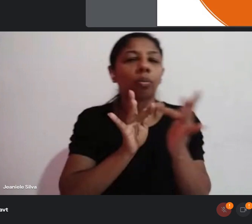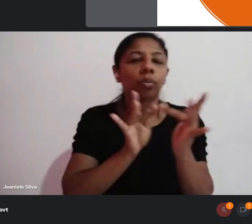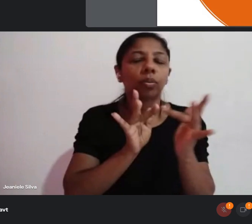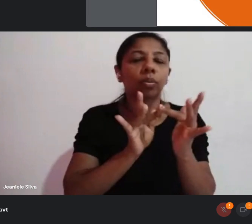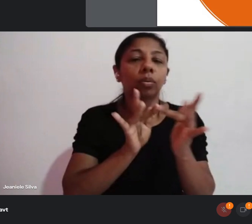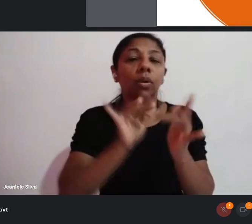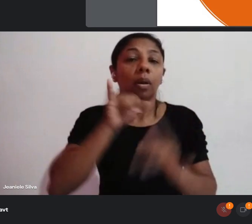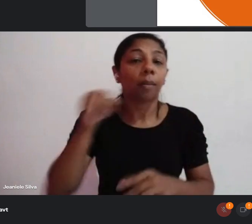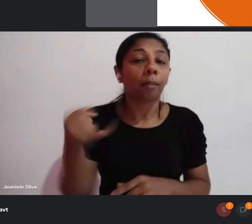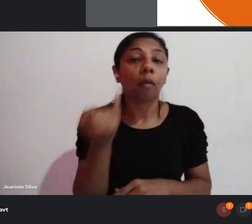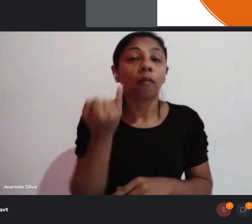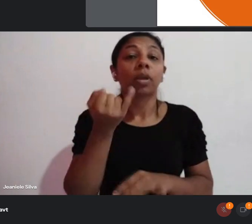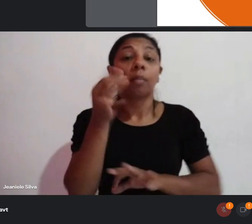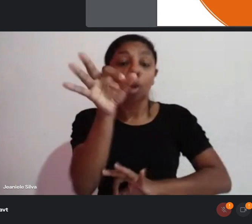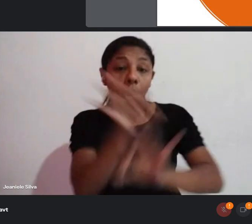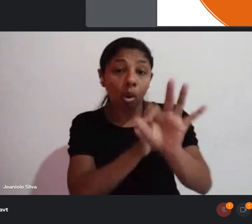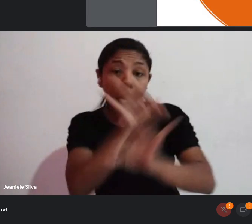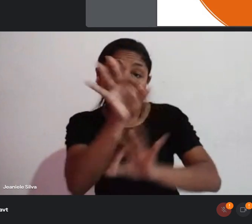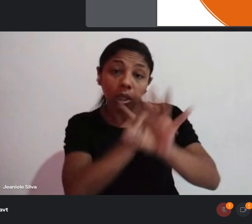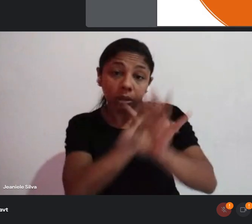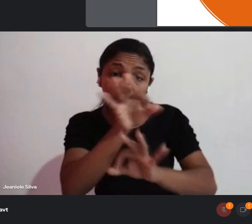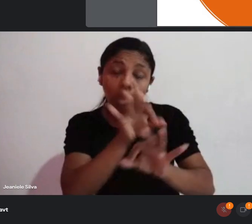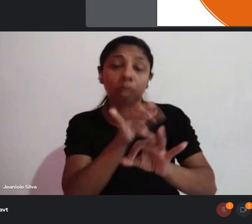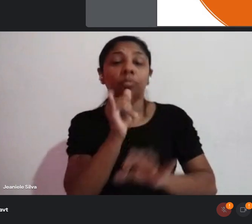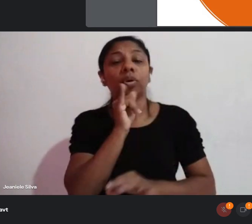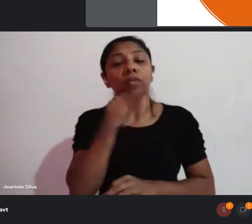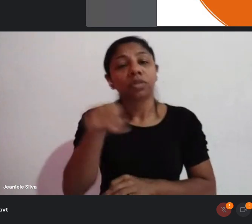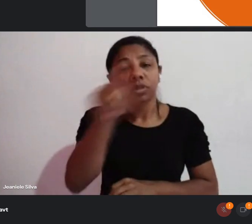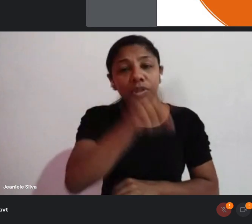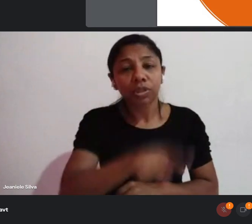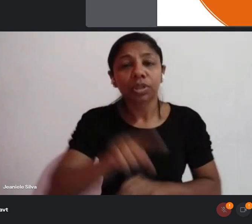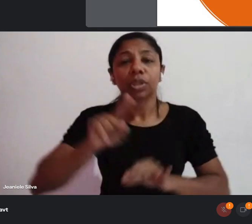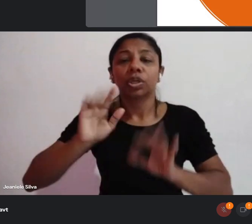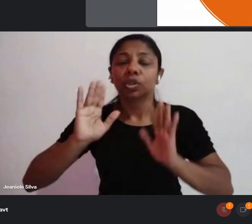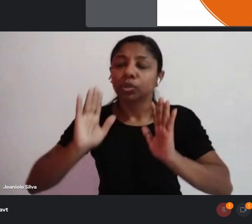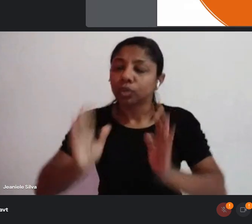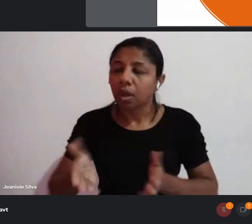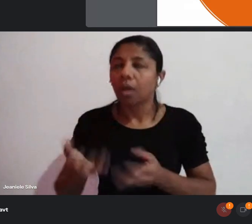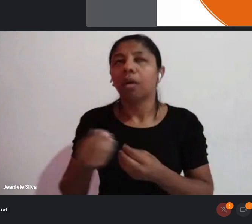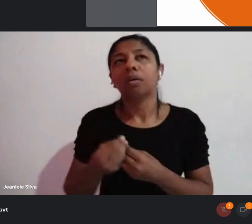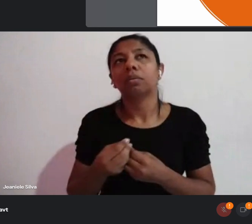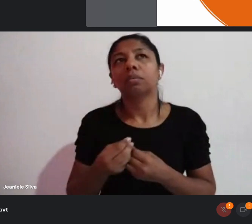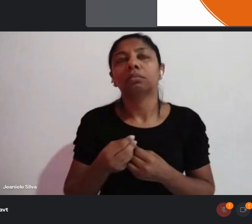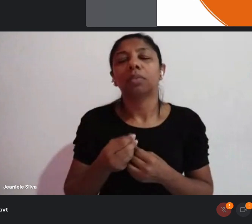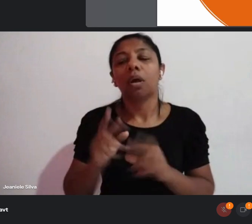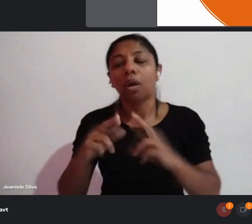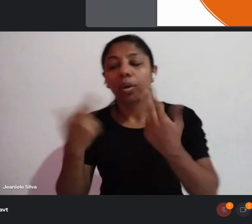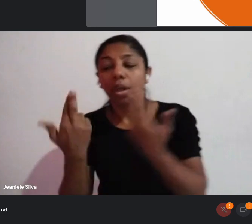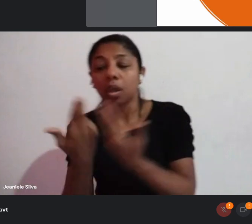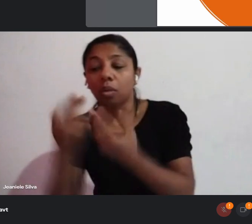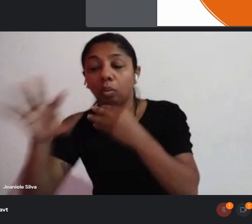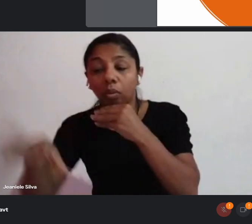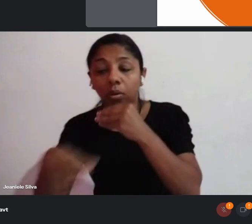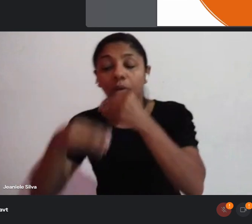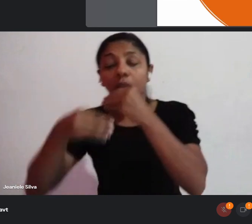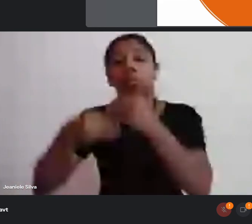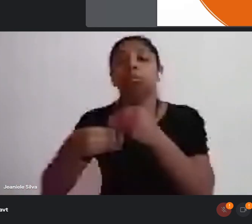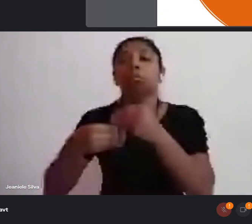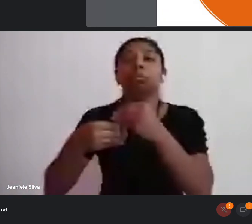e aproveitar para se organizar. caso vocês da sociedade civil queiram uma reunião complementar, ter